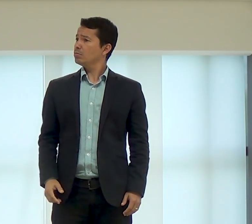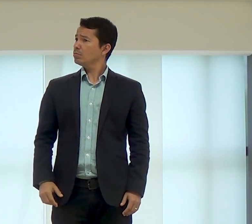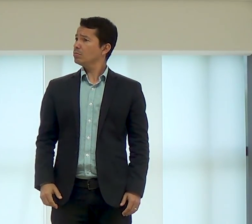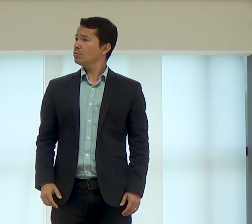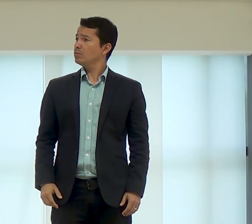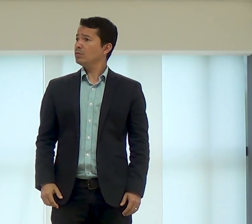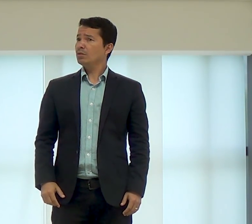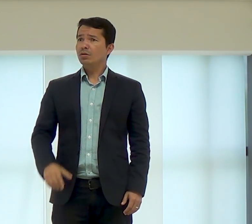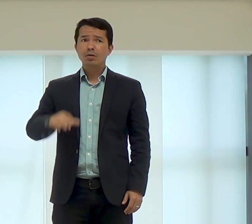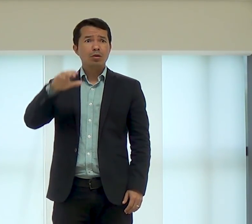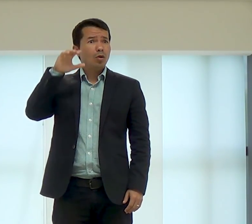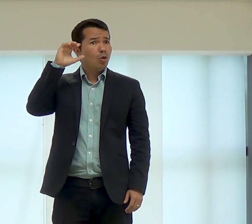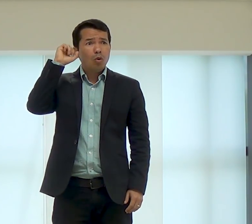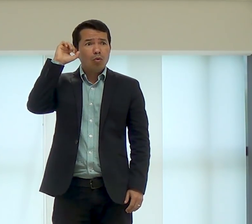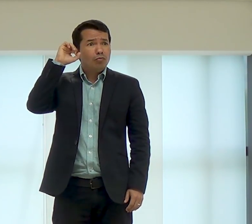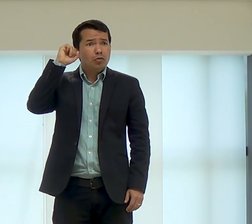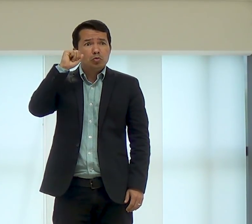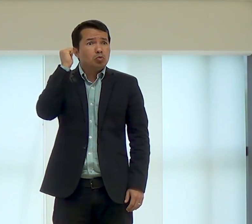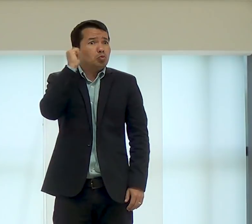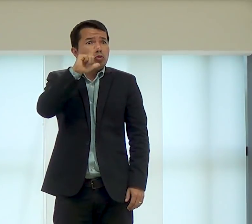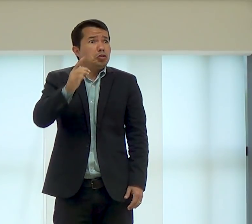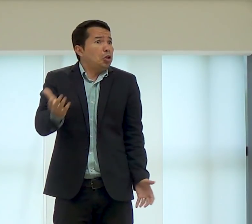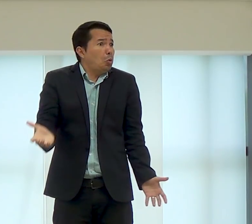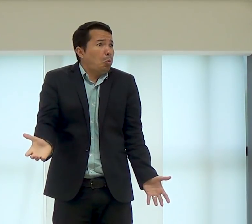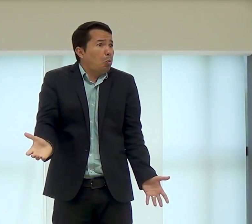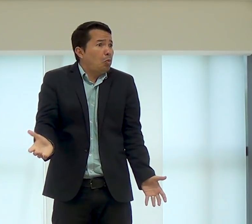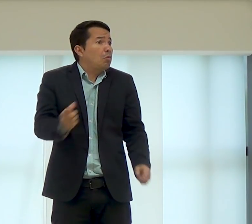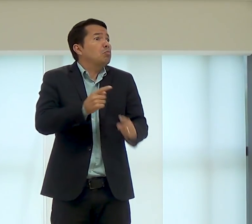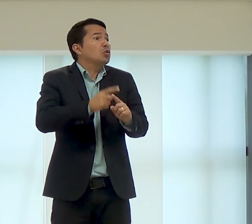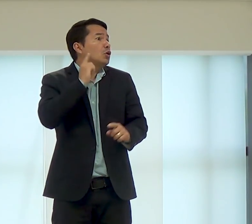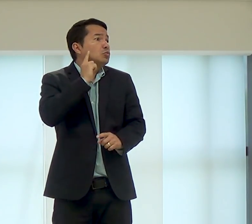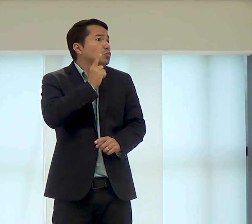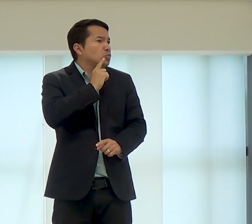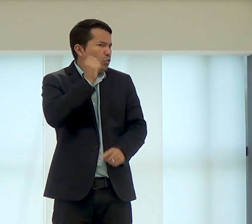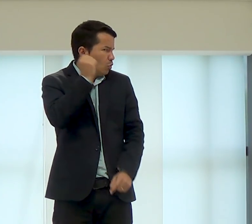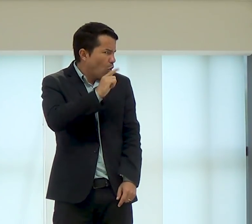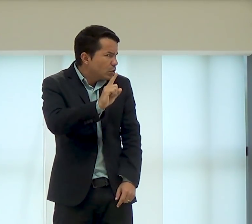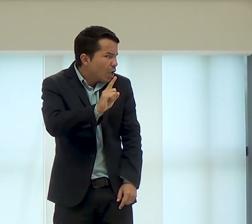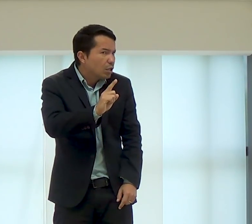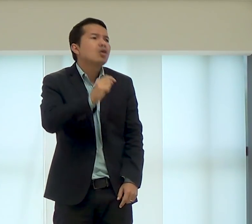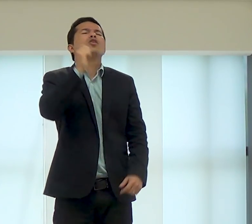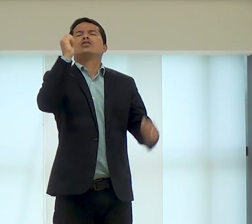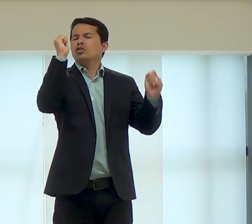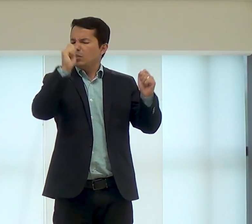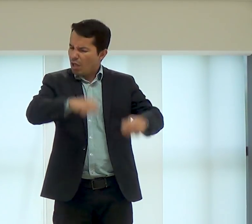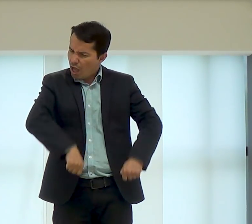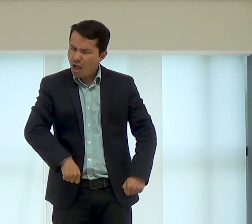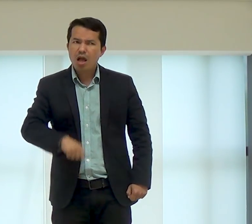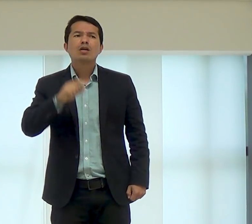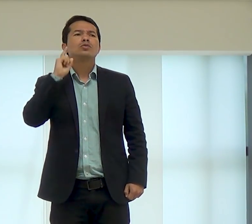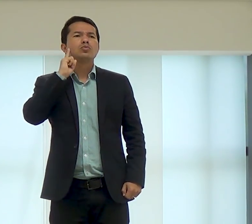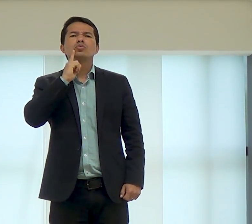decorar, memorizar os textos bíblicos, o Almir consegue, por que o surdo não consegue?